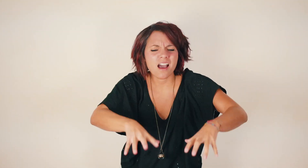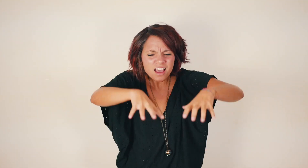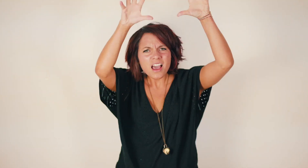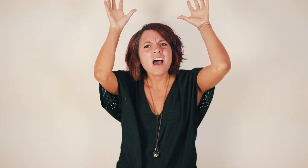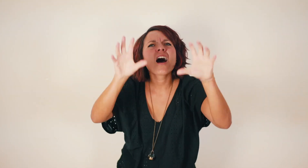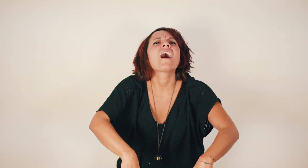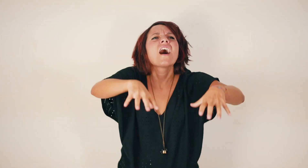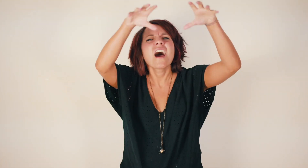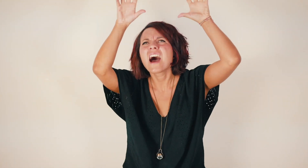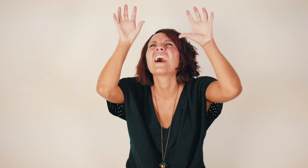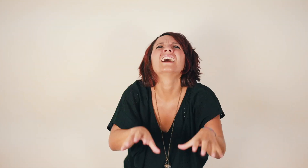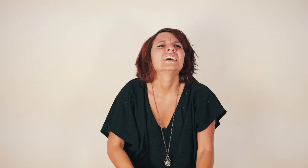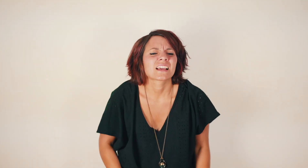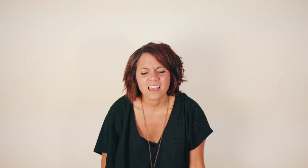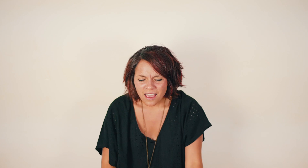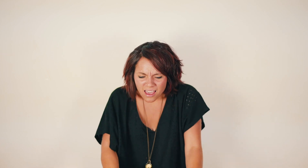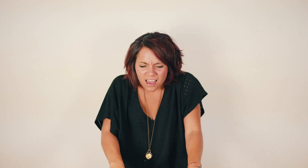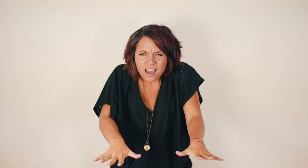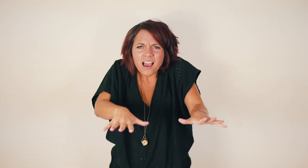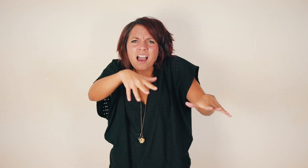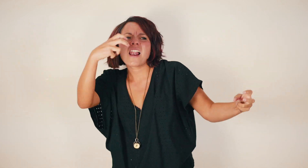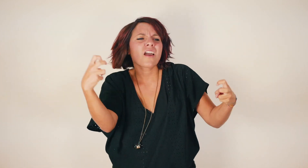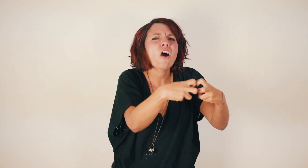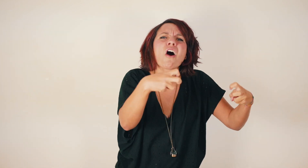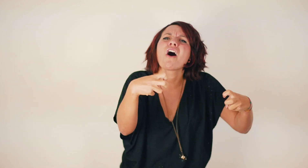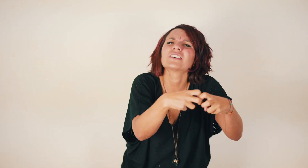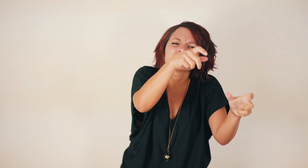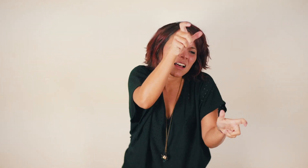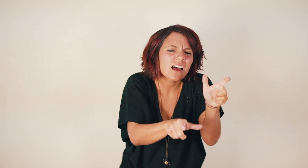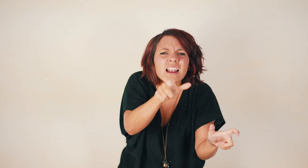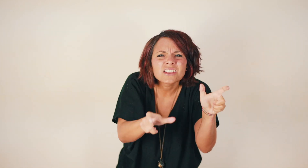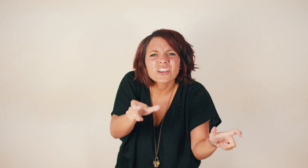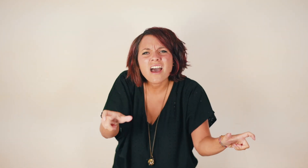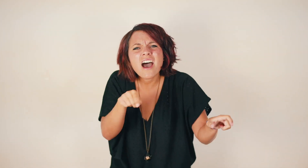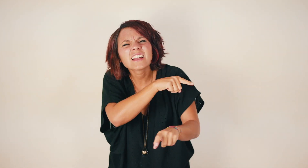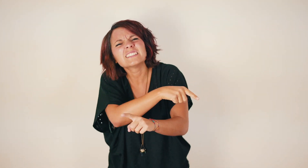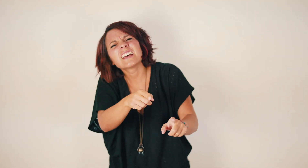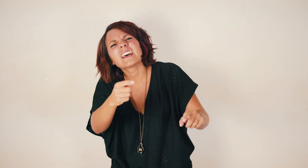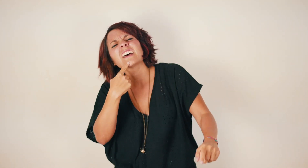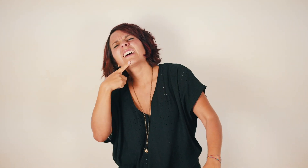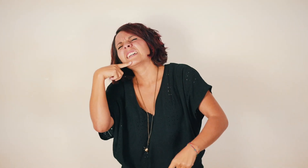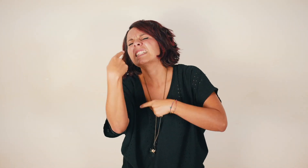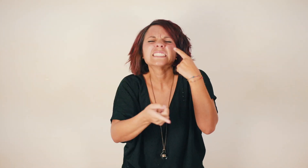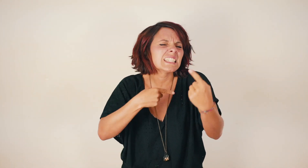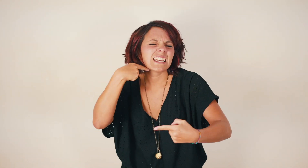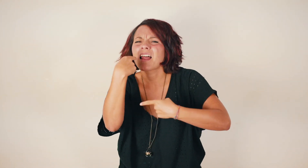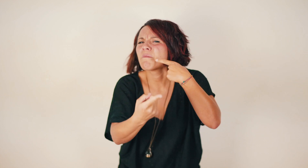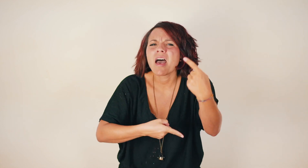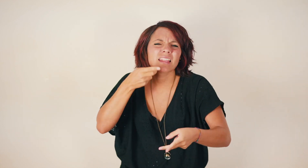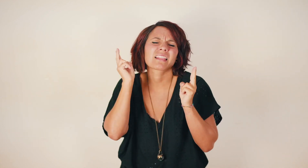insistente Che entra nelle ossa della gente Che si lamenta